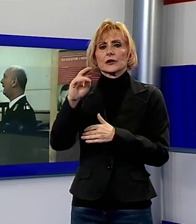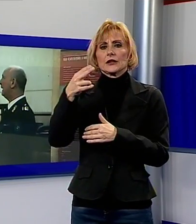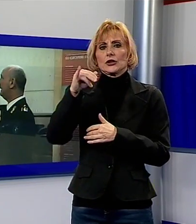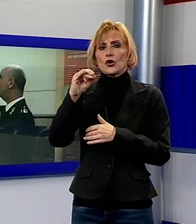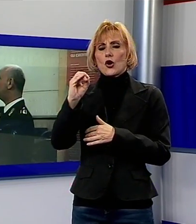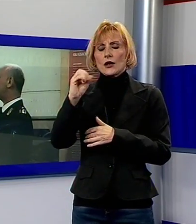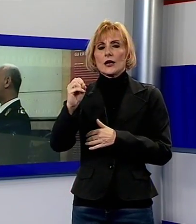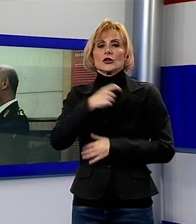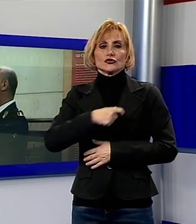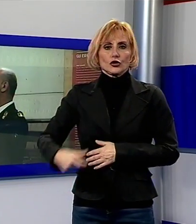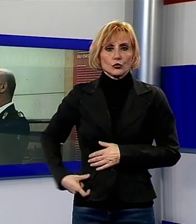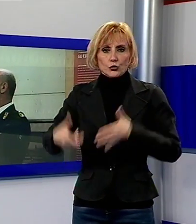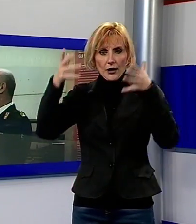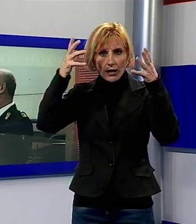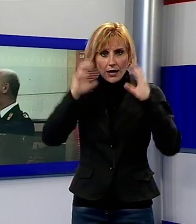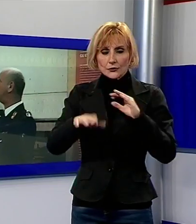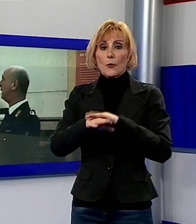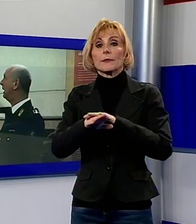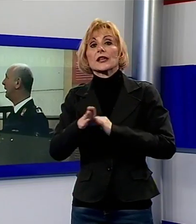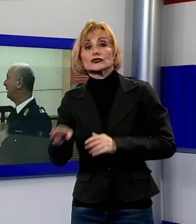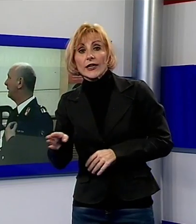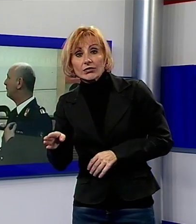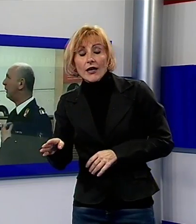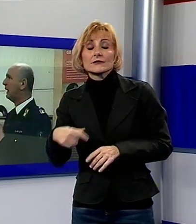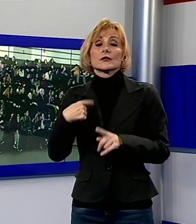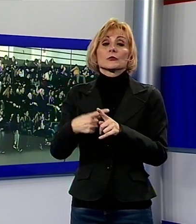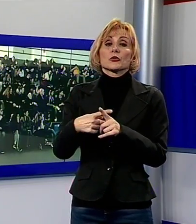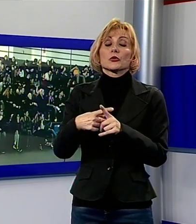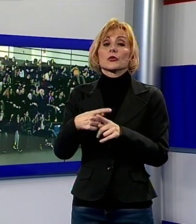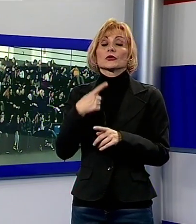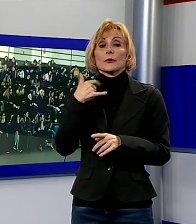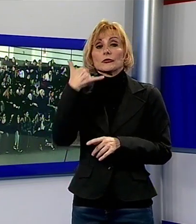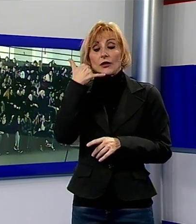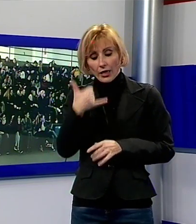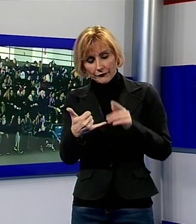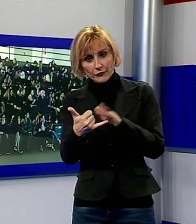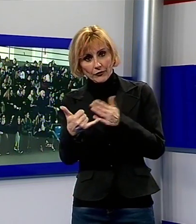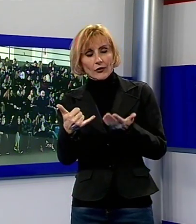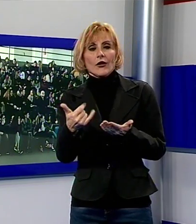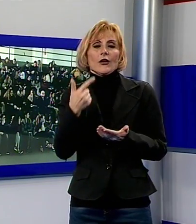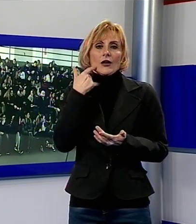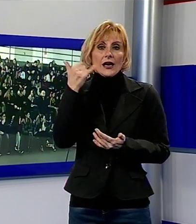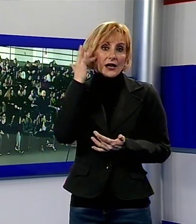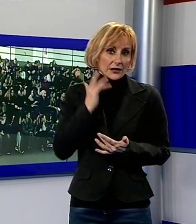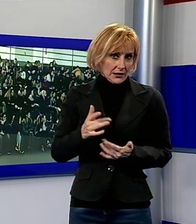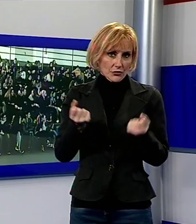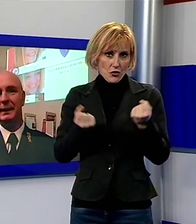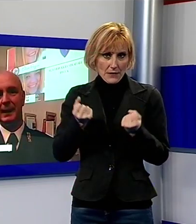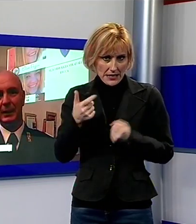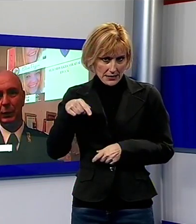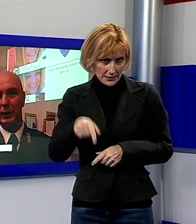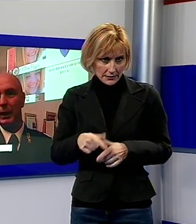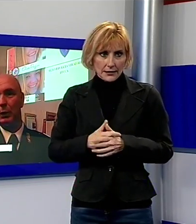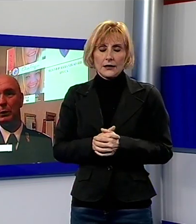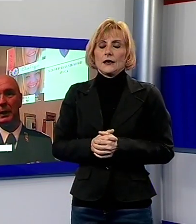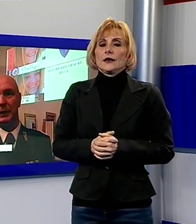Cinture, casco, precedenze e soprattutto i rischi di mettersi alla guida con uno smartphone alla mano. Il fattore di rischio oggigiorno è la